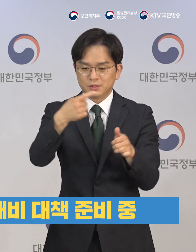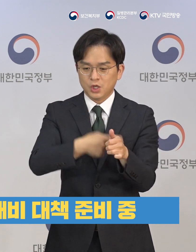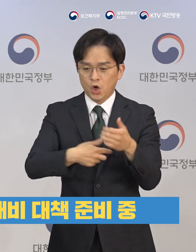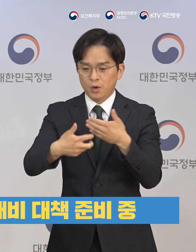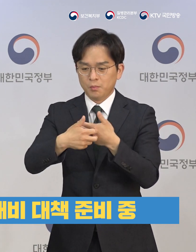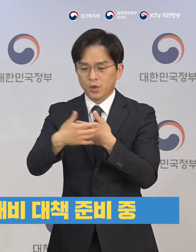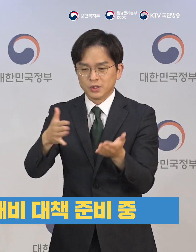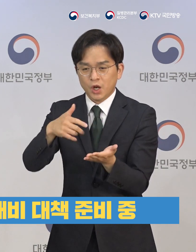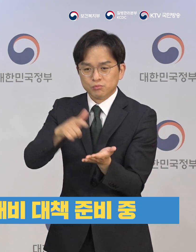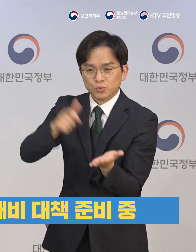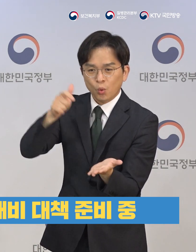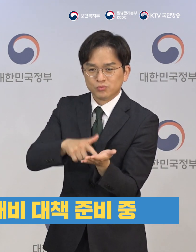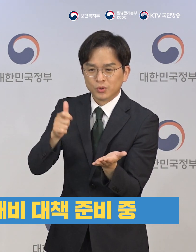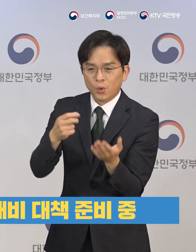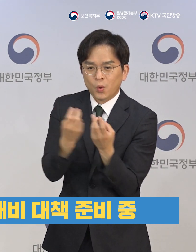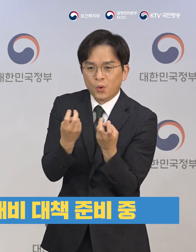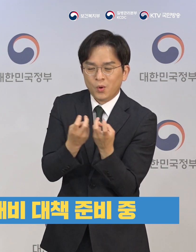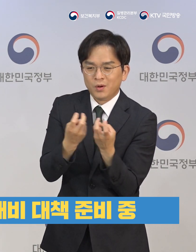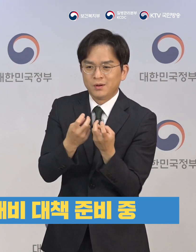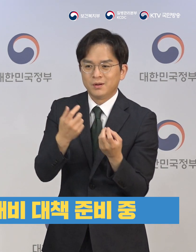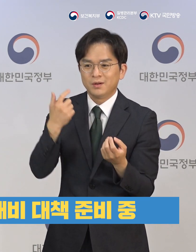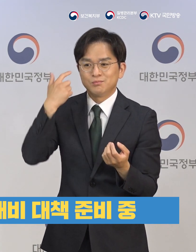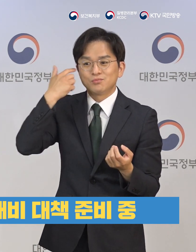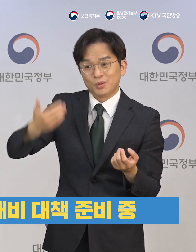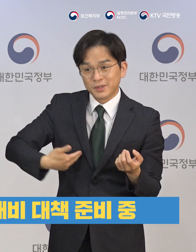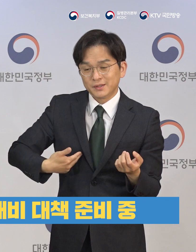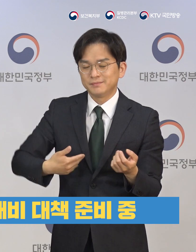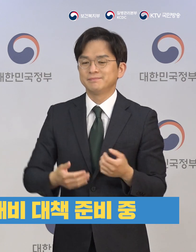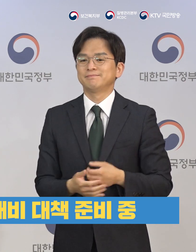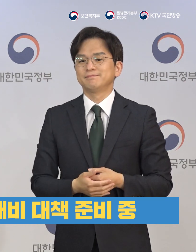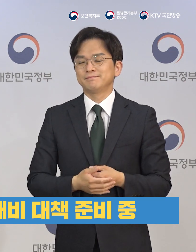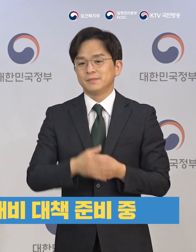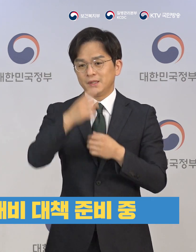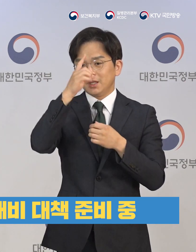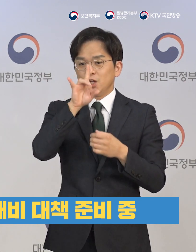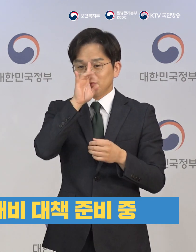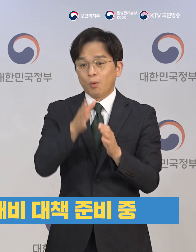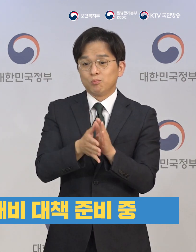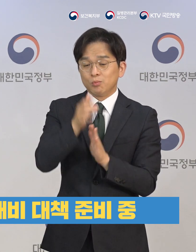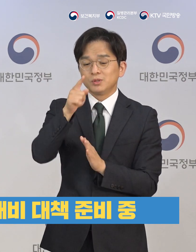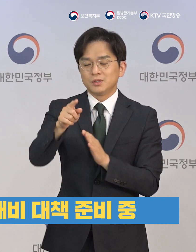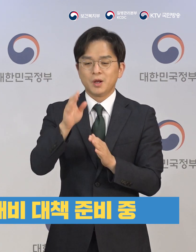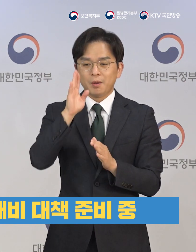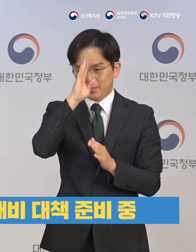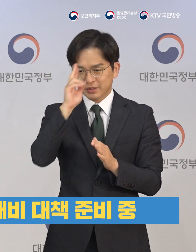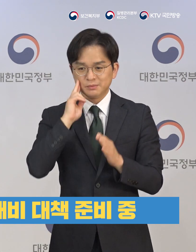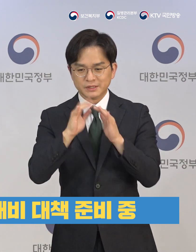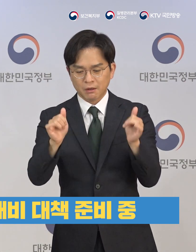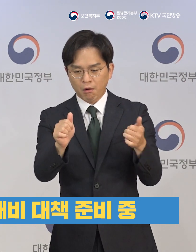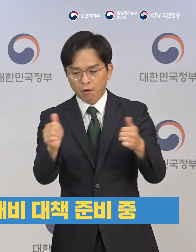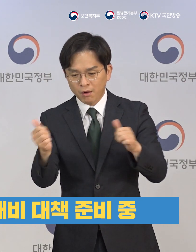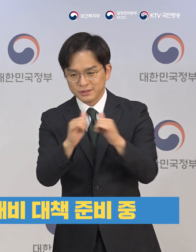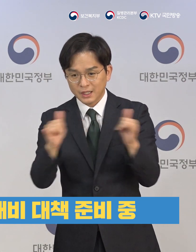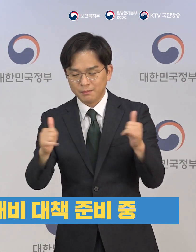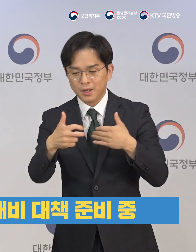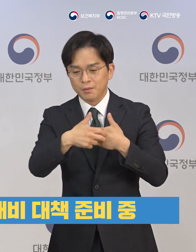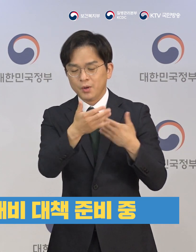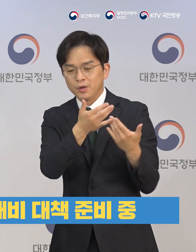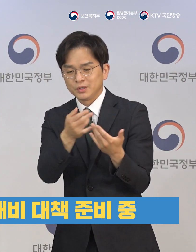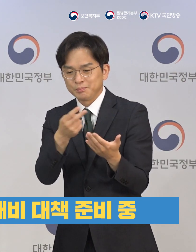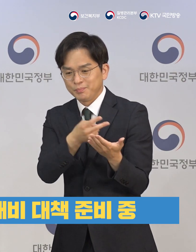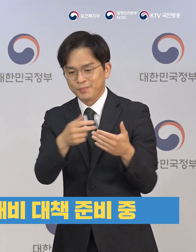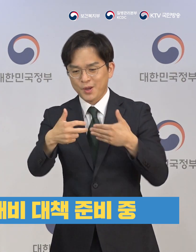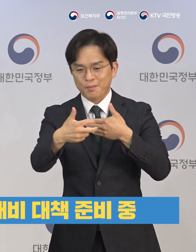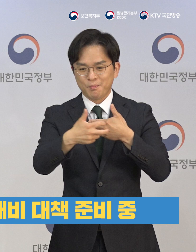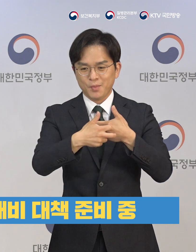부분들 이 부분에 대한 대책들을 저희들도 지금 긴급하게 마련을 하고 있고 그 전부터 저희들이 준비를